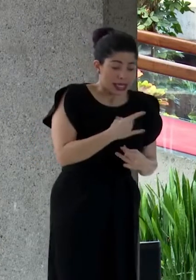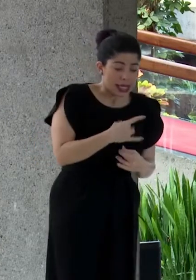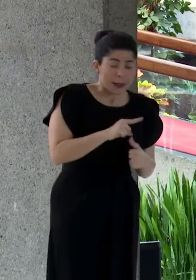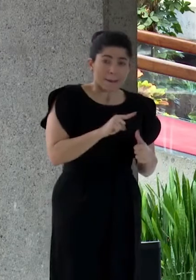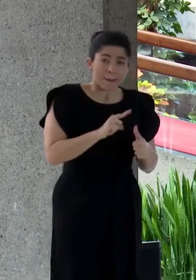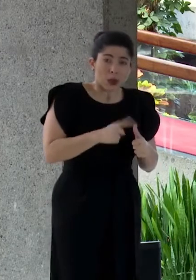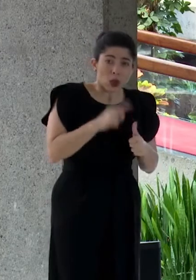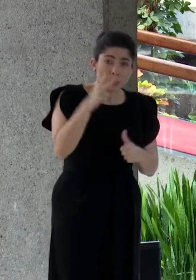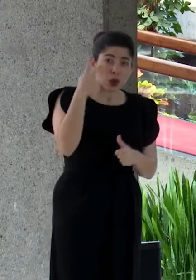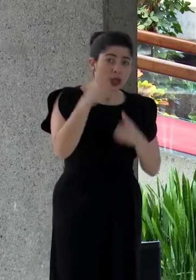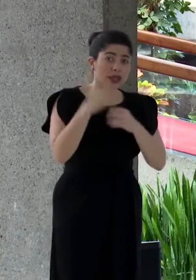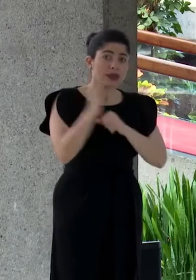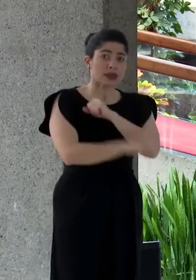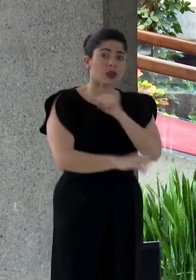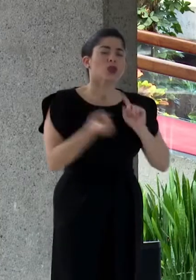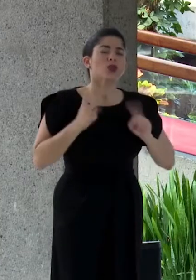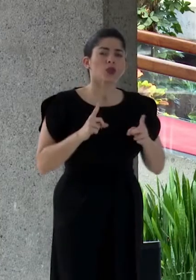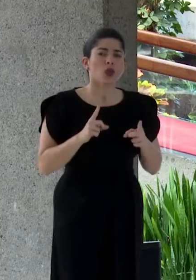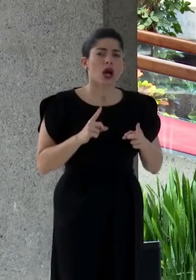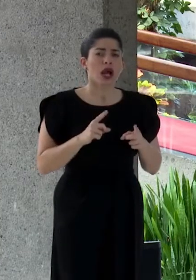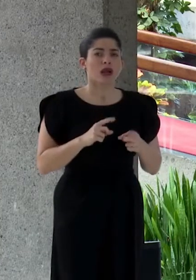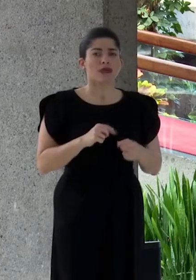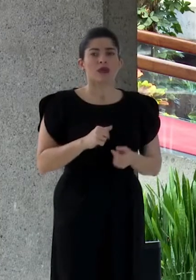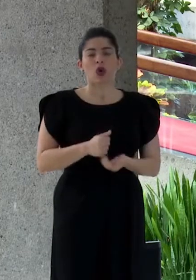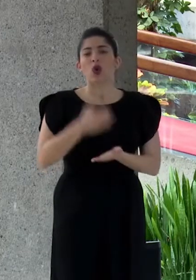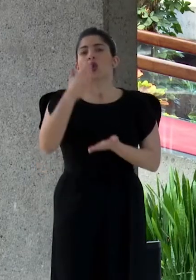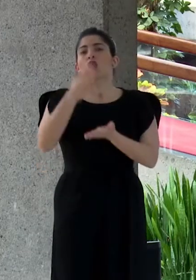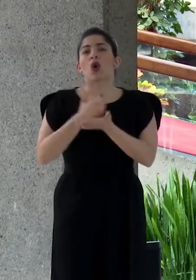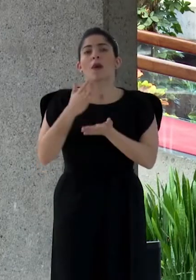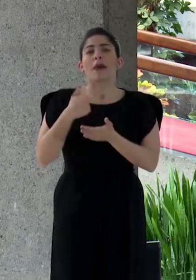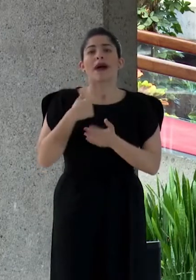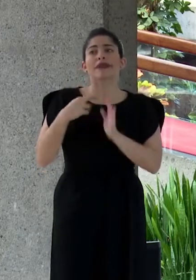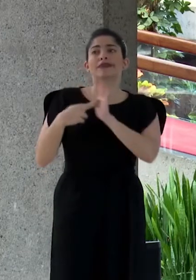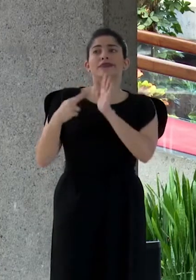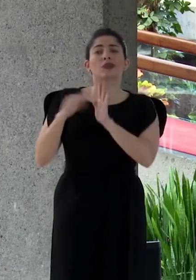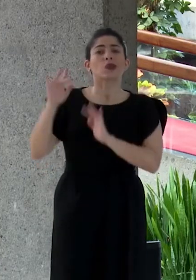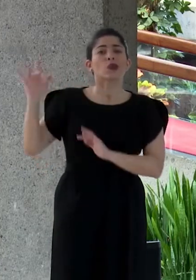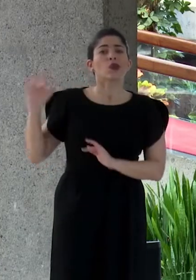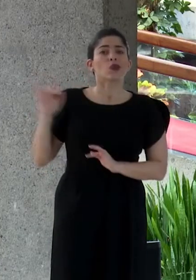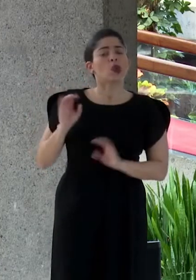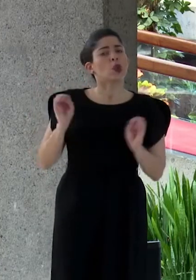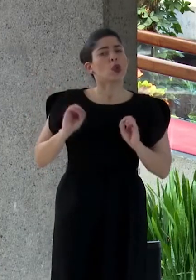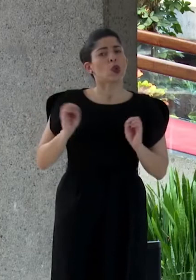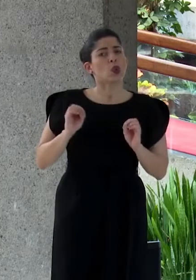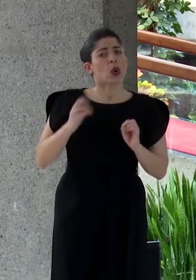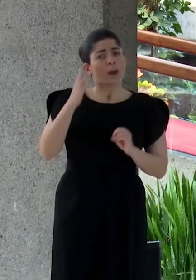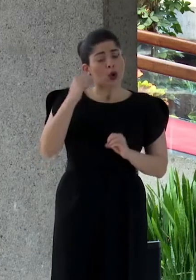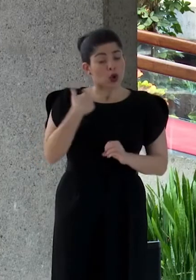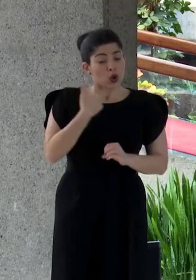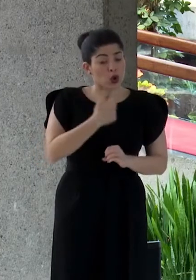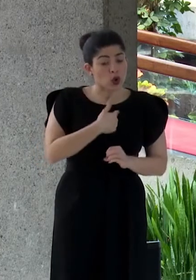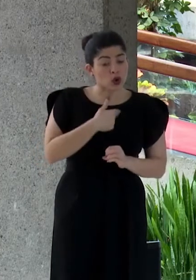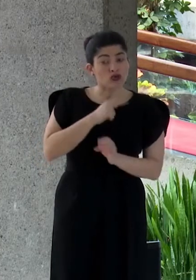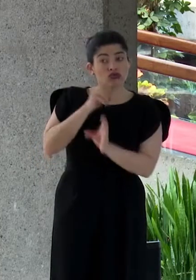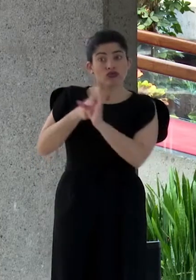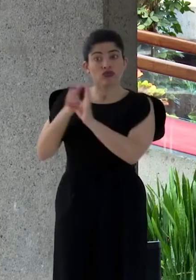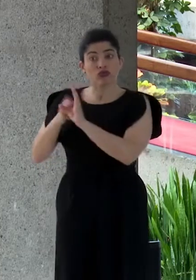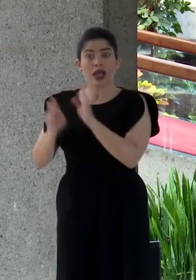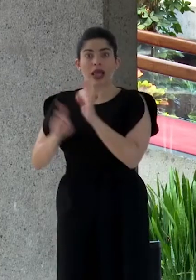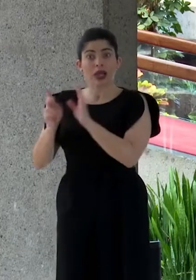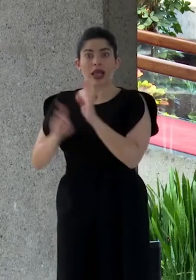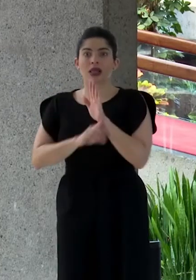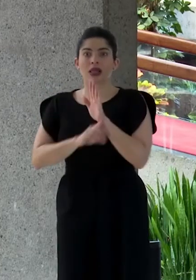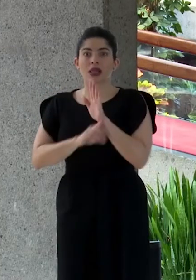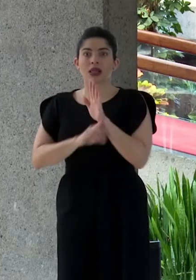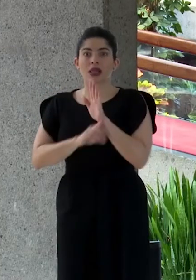política exterior es no más sillas vacías, porque sólo mejorando nuestros estándares de desarrollo a